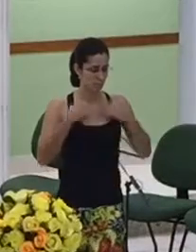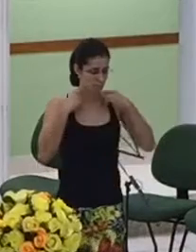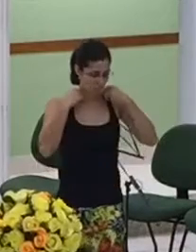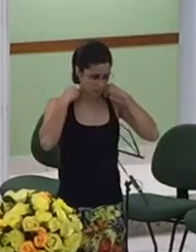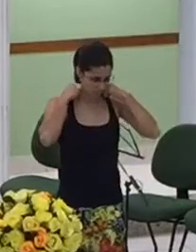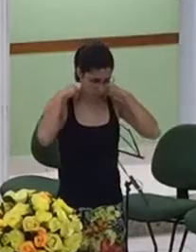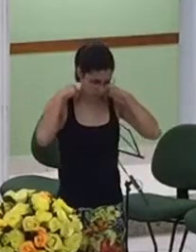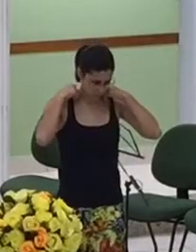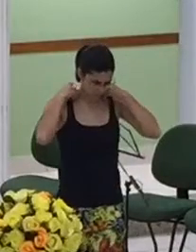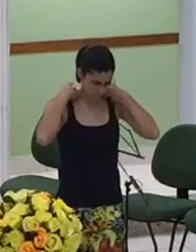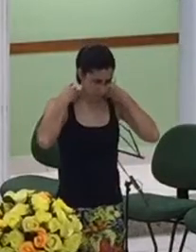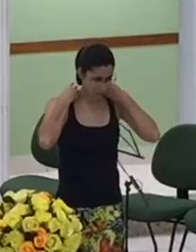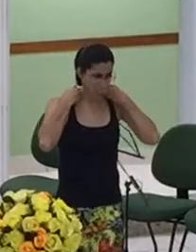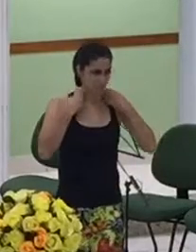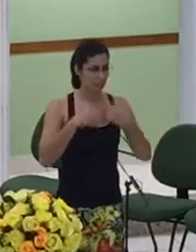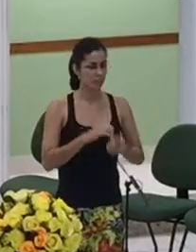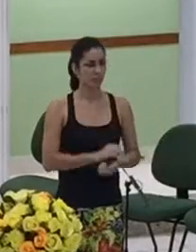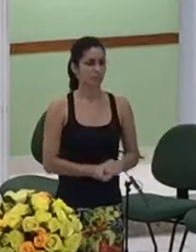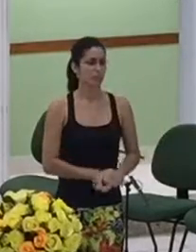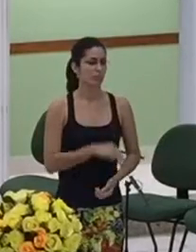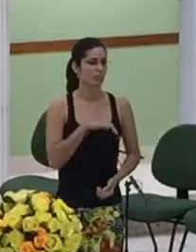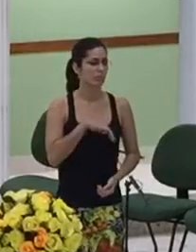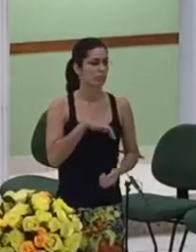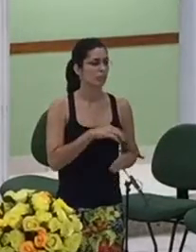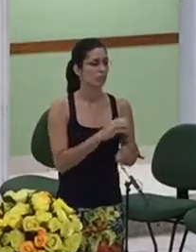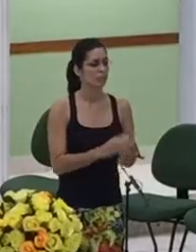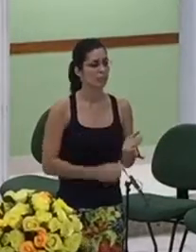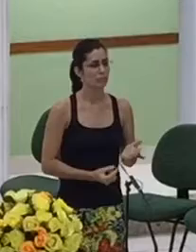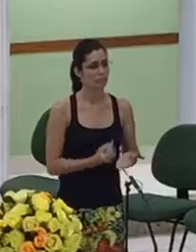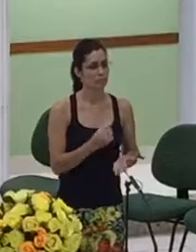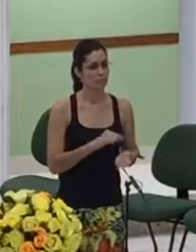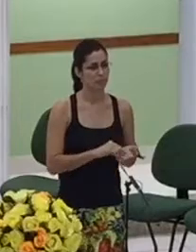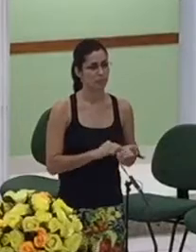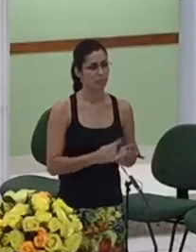Mateus capítulo 1 apenas um reciclo 18